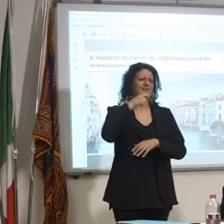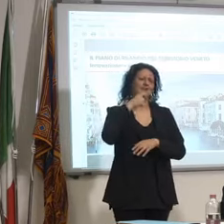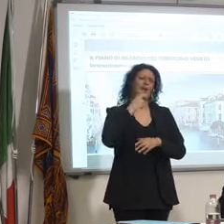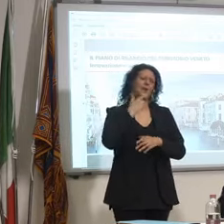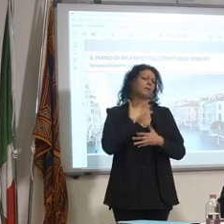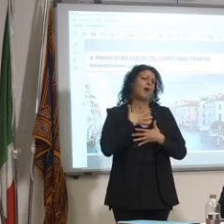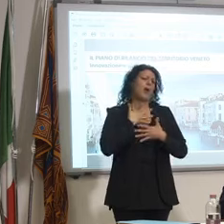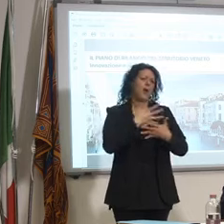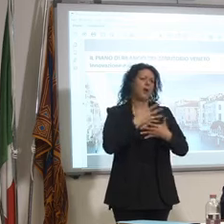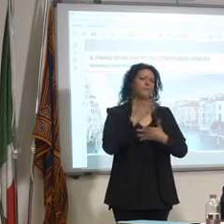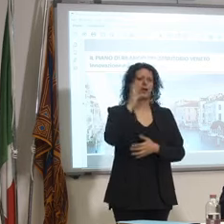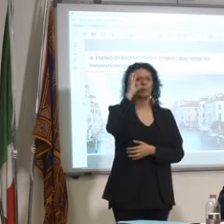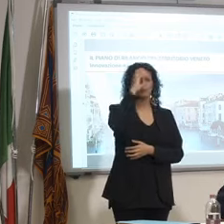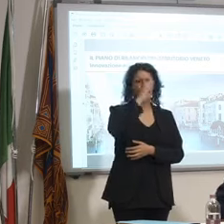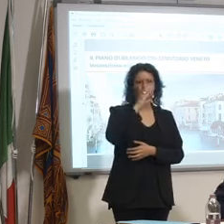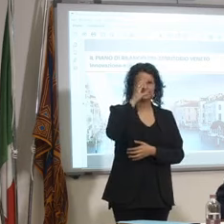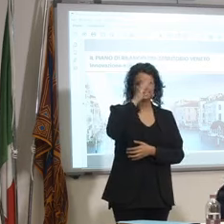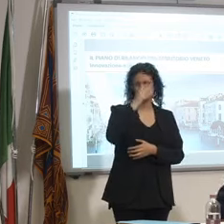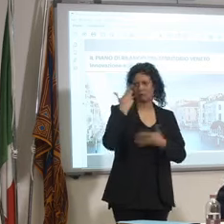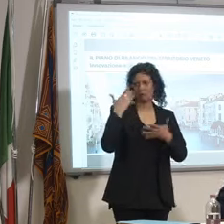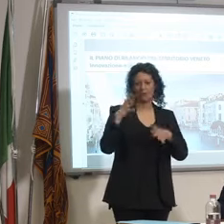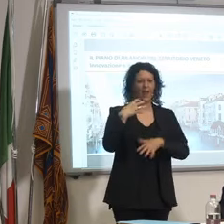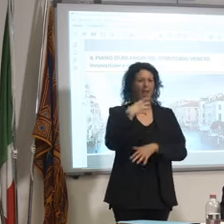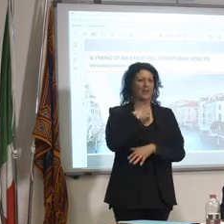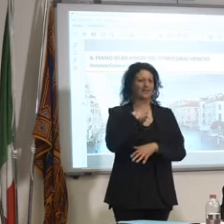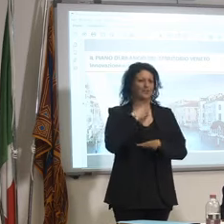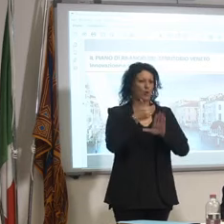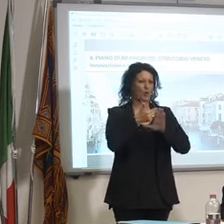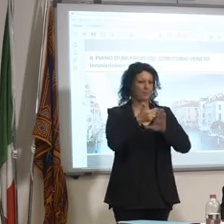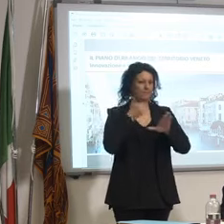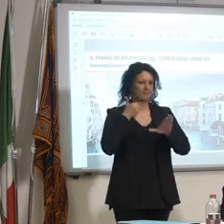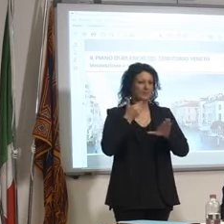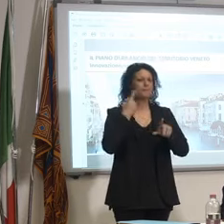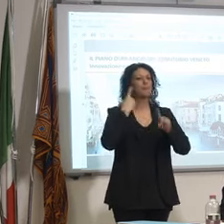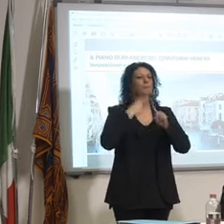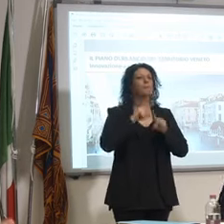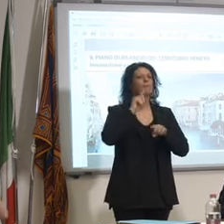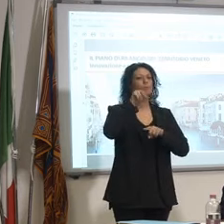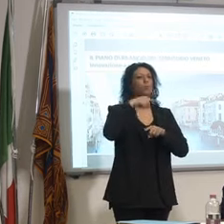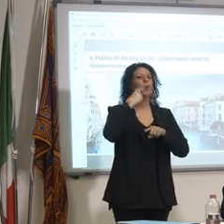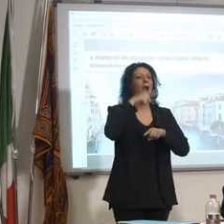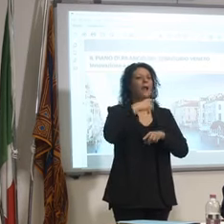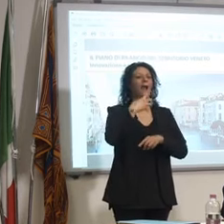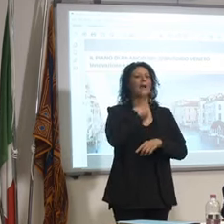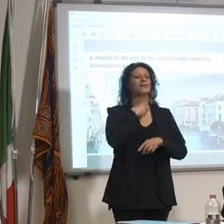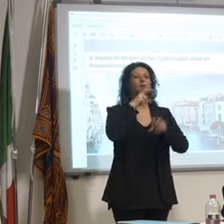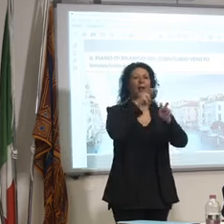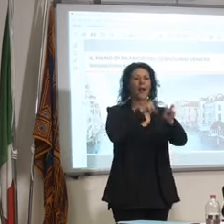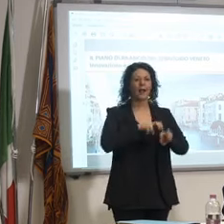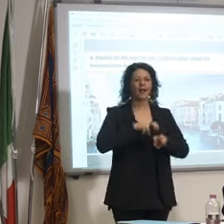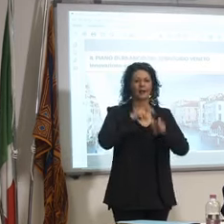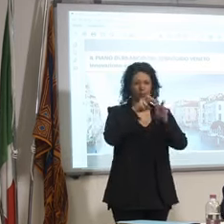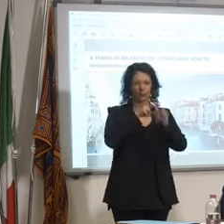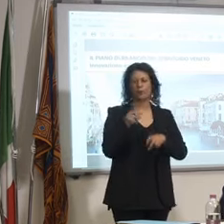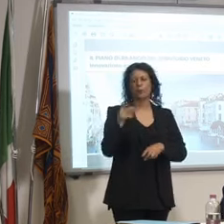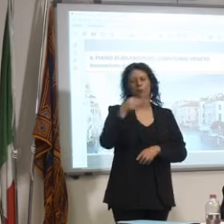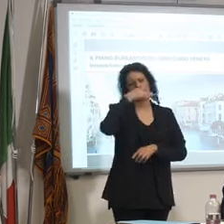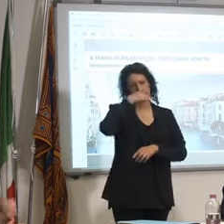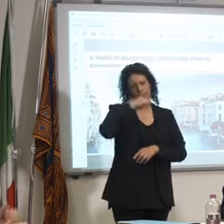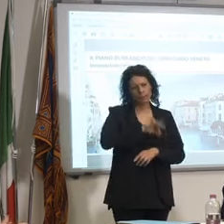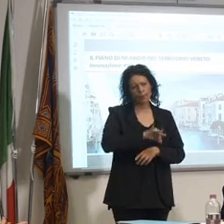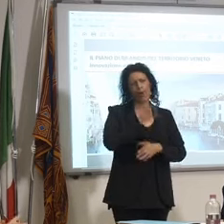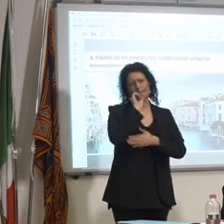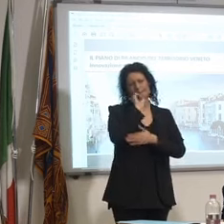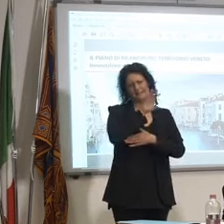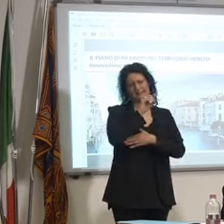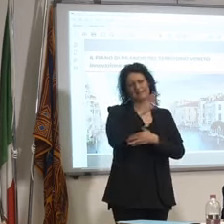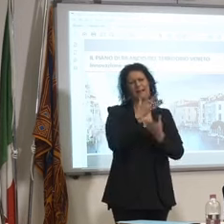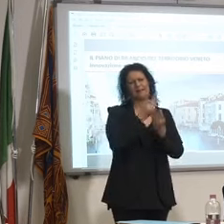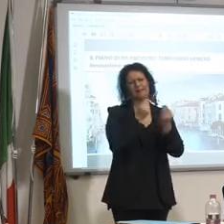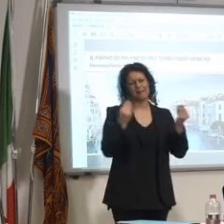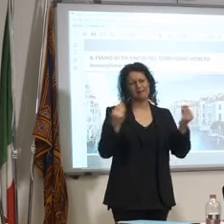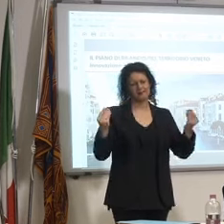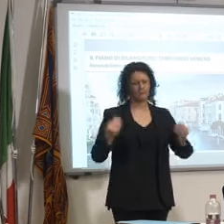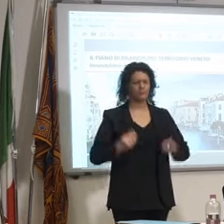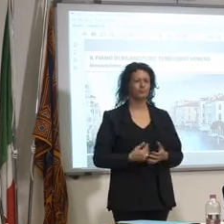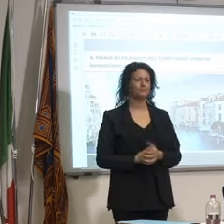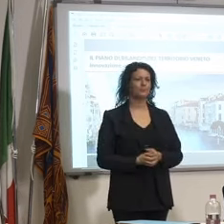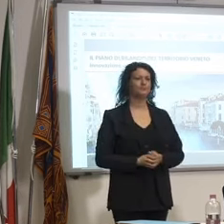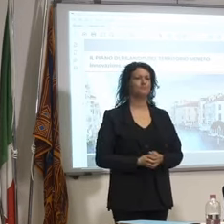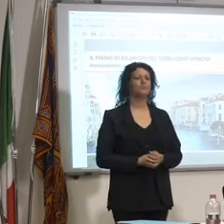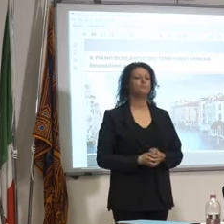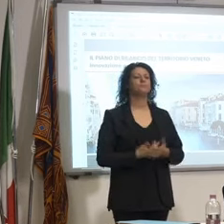agricoltura adesso anche sanità penso che ne abbia da insegnare a tanti velocemente questo è